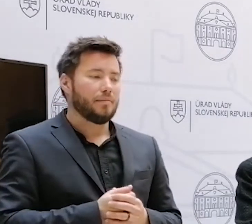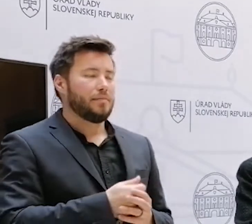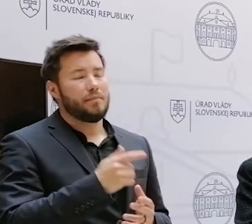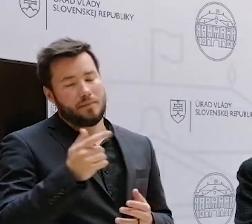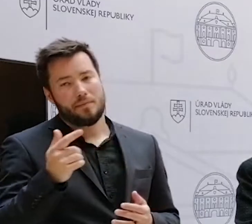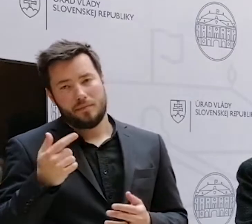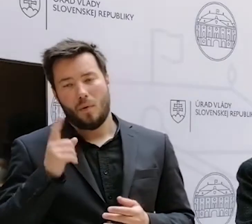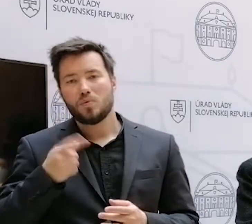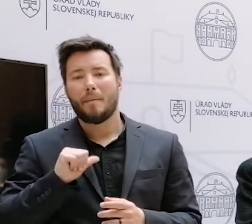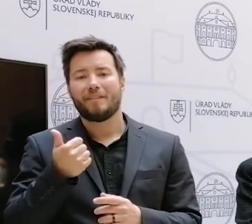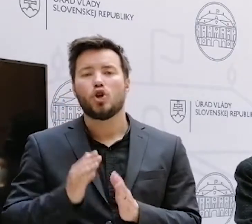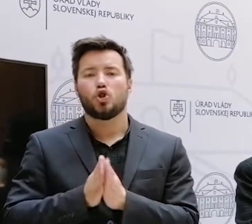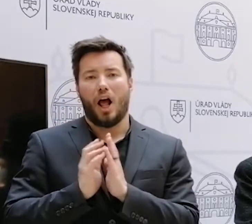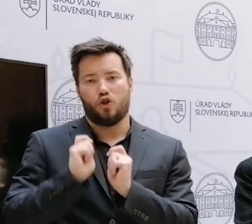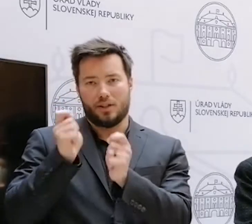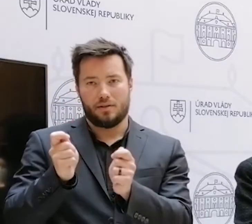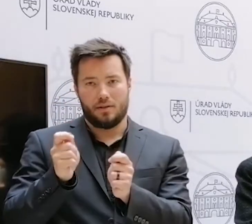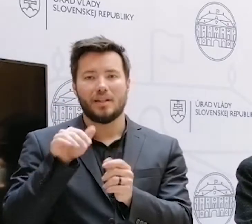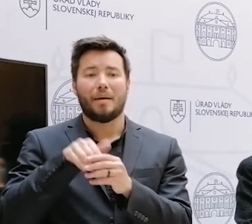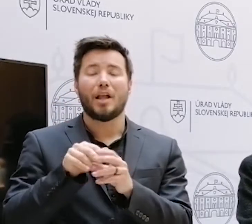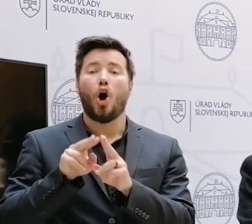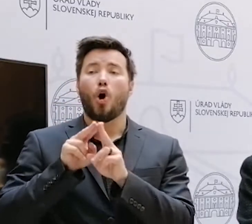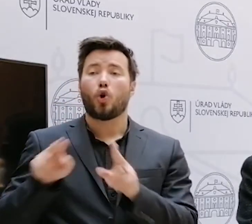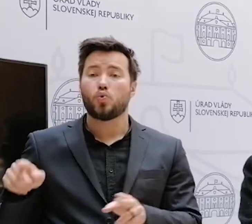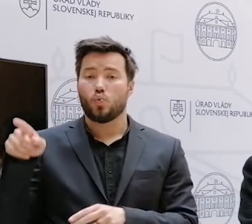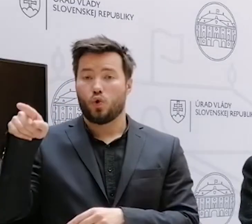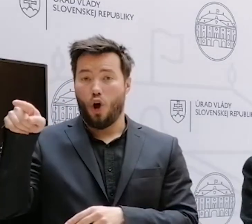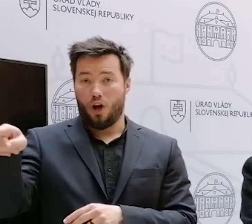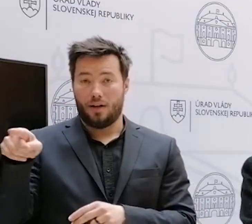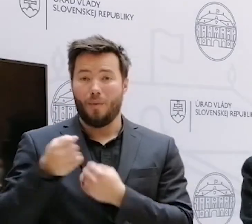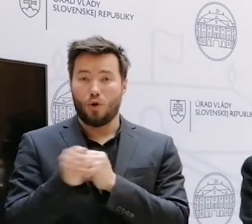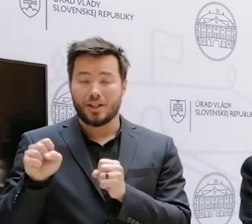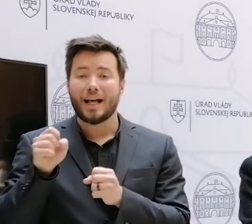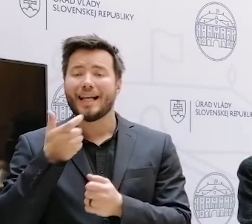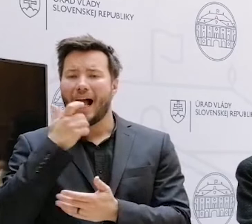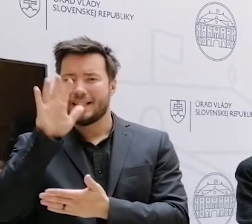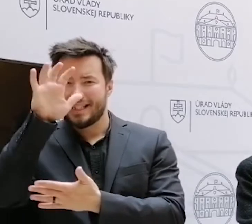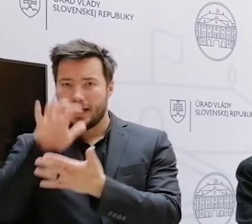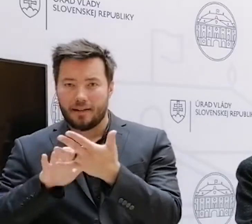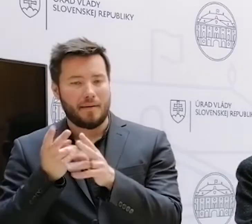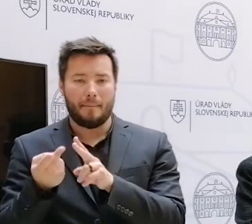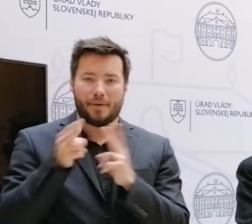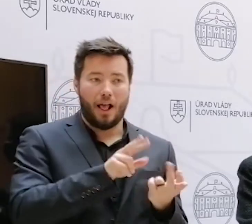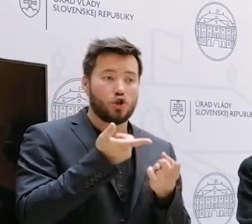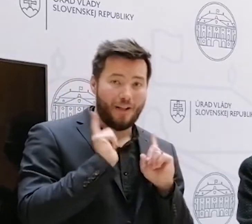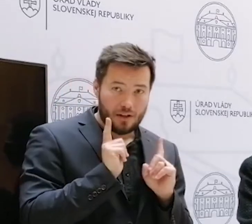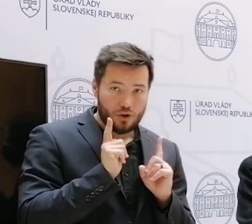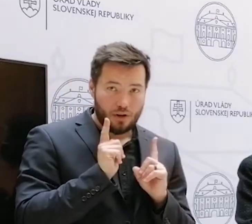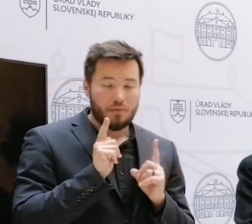znamená, s tým napríklad súvisí aj predklad príslušného rozsudku. Práceme na to, aby sme to mali naozaj bezodkladne.